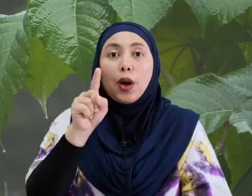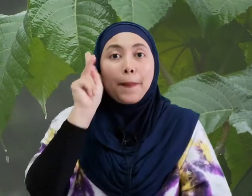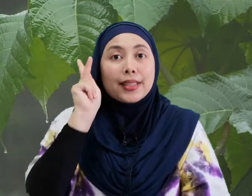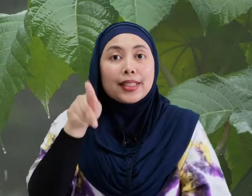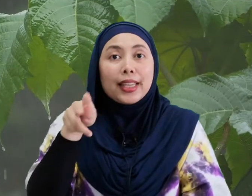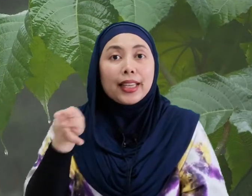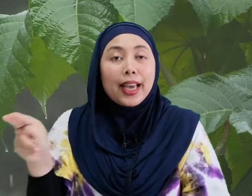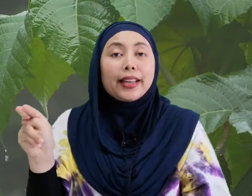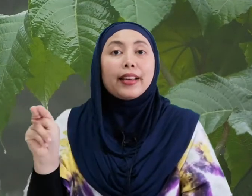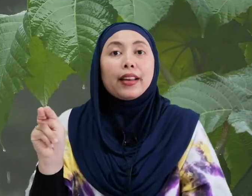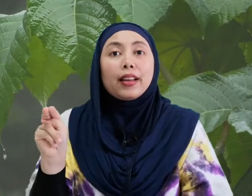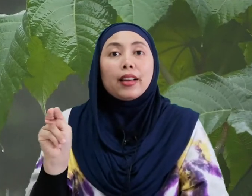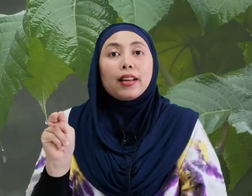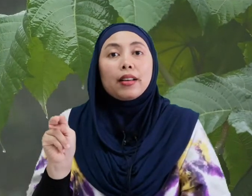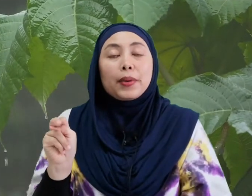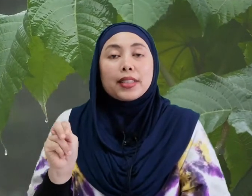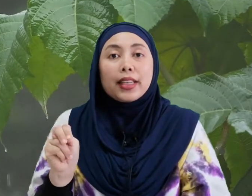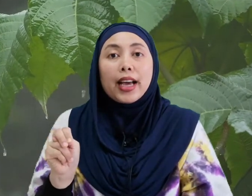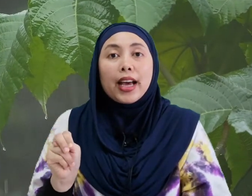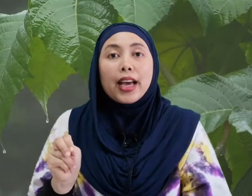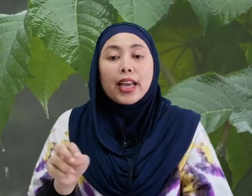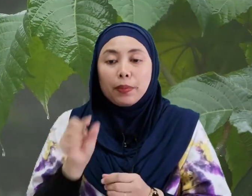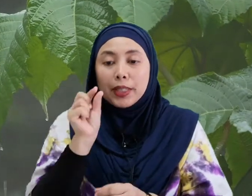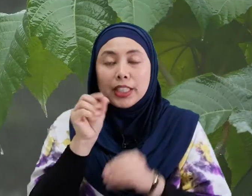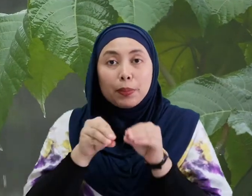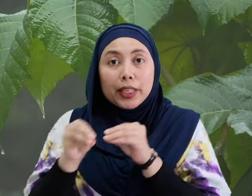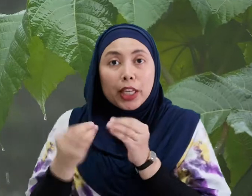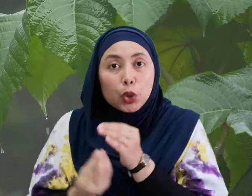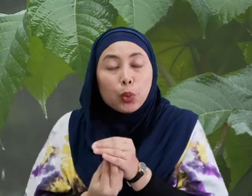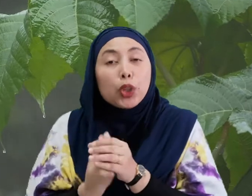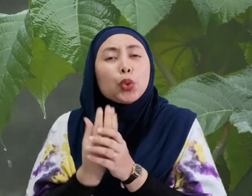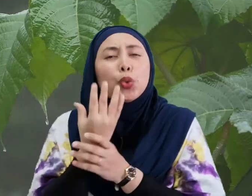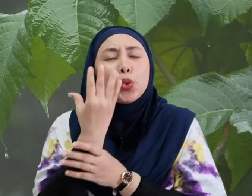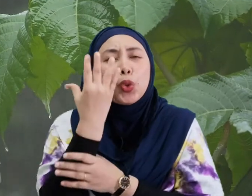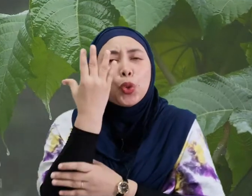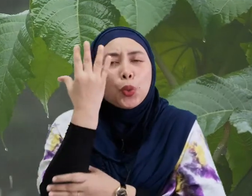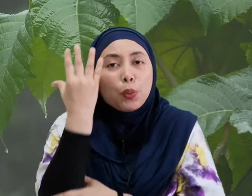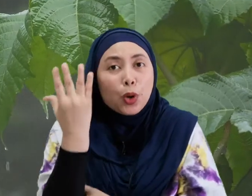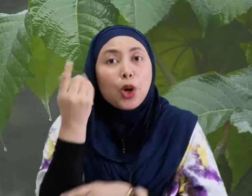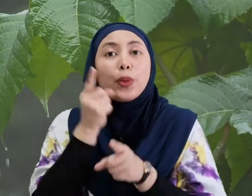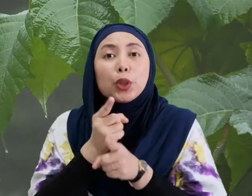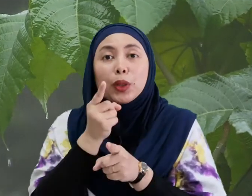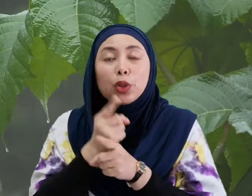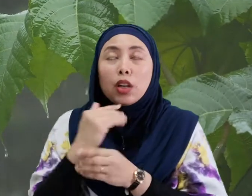pastikan Pastikan biji benih itu boleh tumbuh Betul-betul